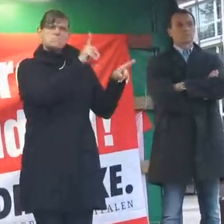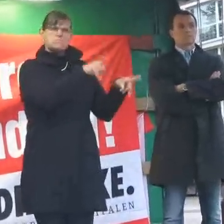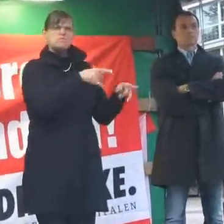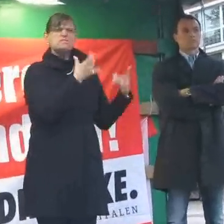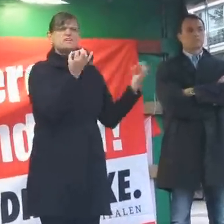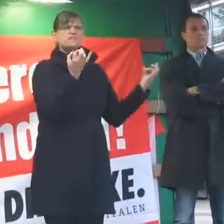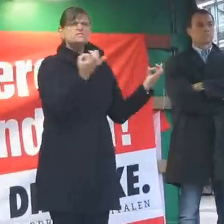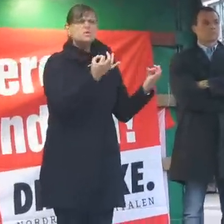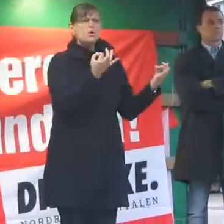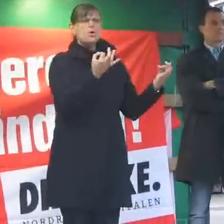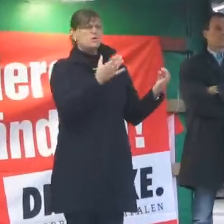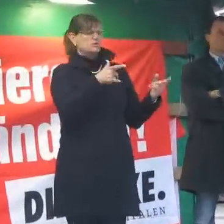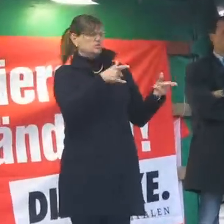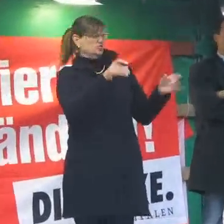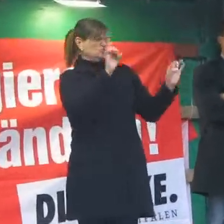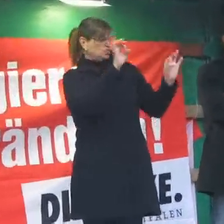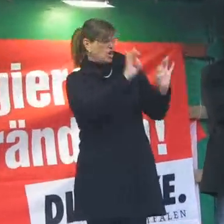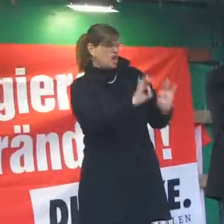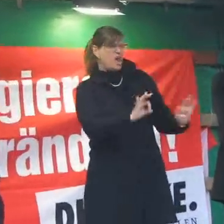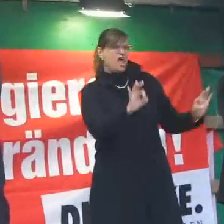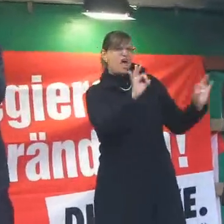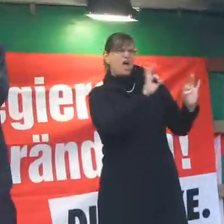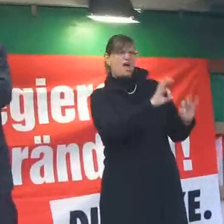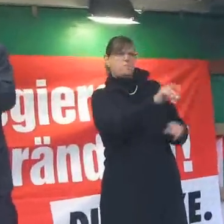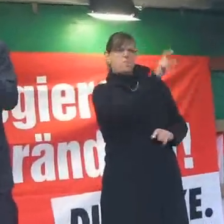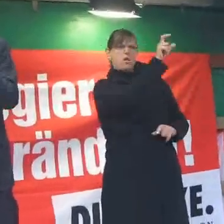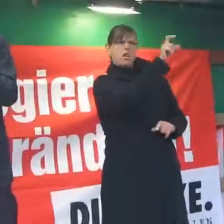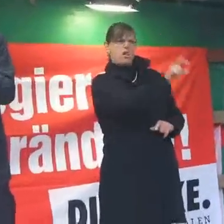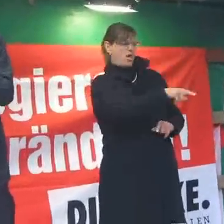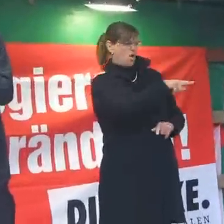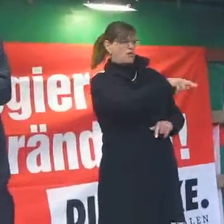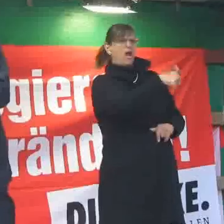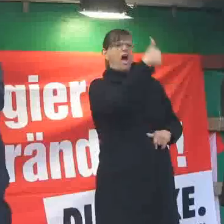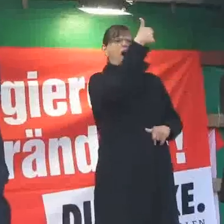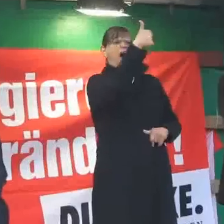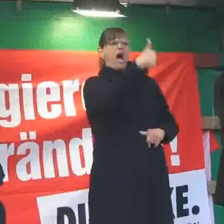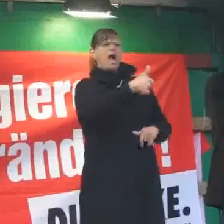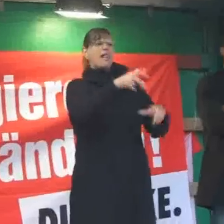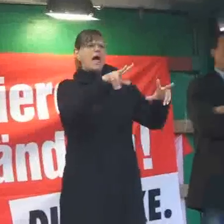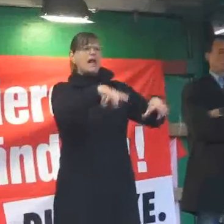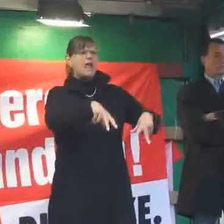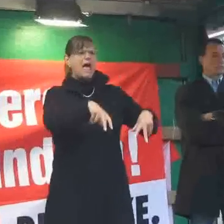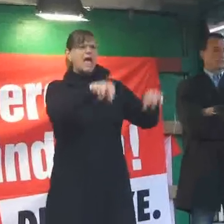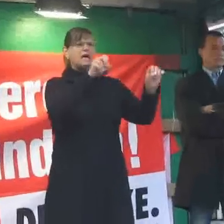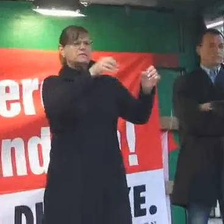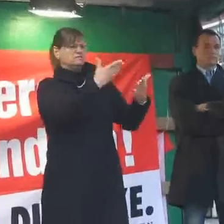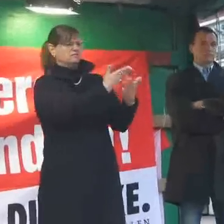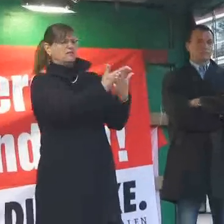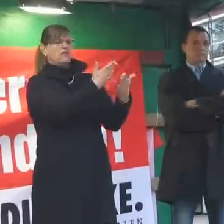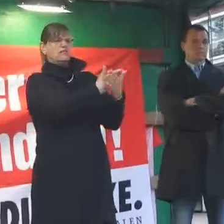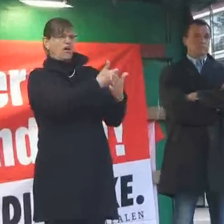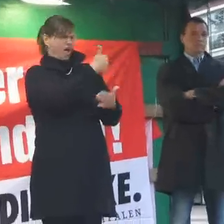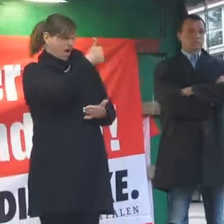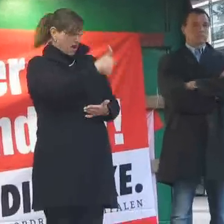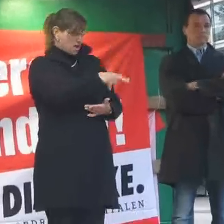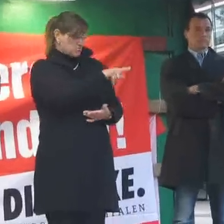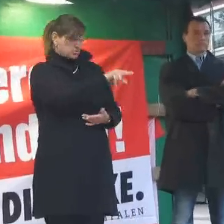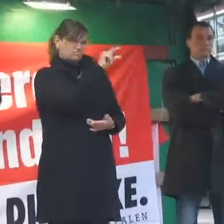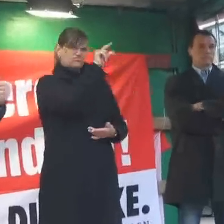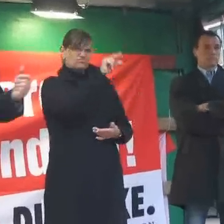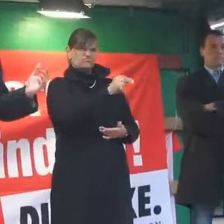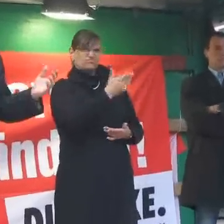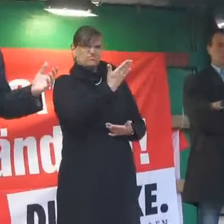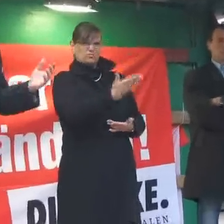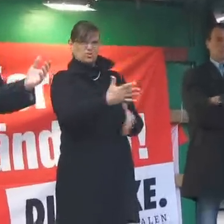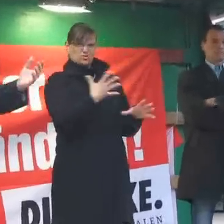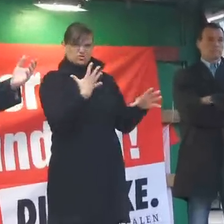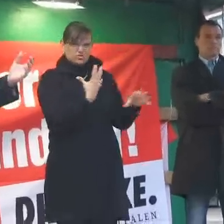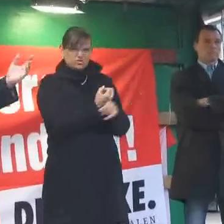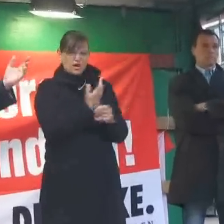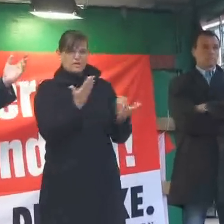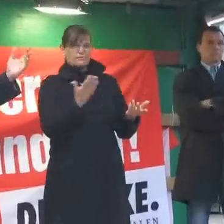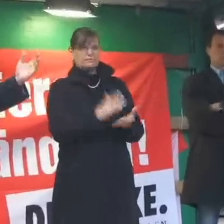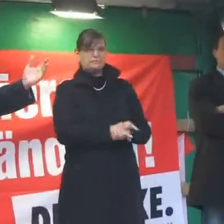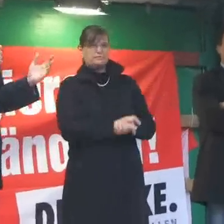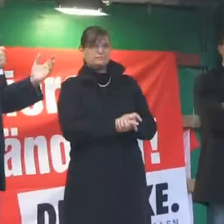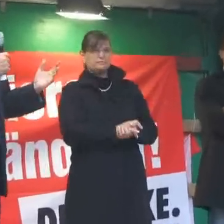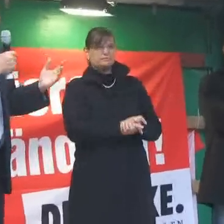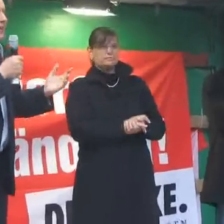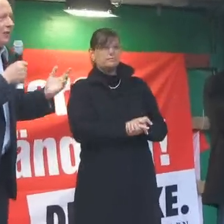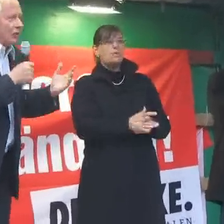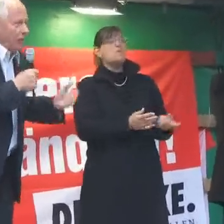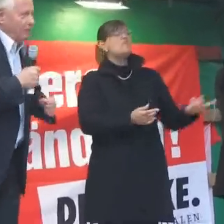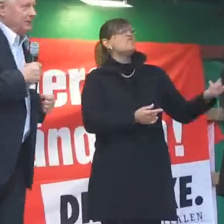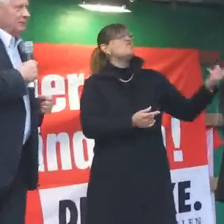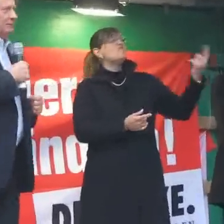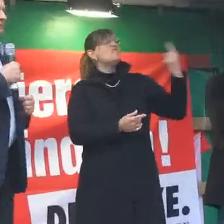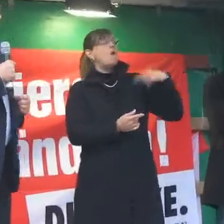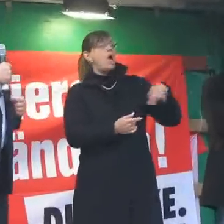Und es ist ja schlimm, dass die Leute das Alleinerziehende beispielsweise mit Hartz IV zurechtkommen müssen. Aber das ist ja wiederum die Frage, woher ist denn